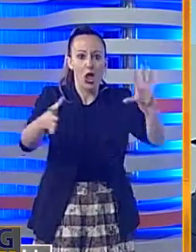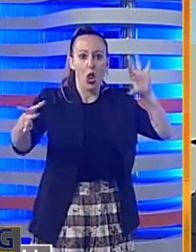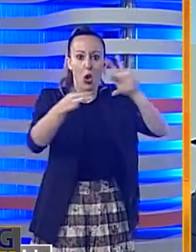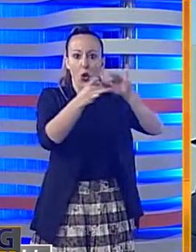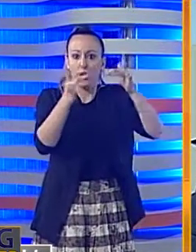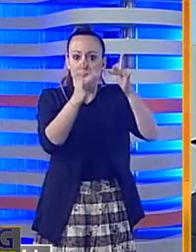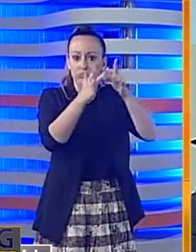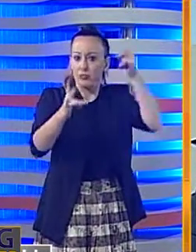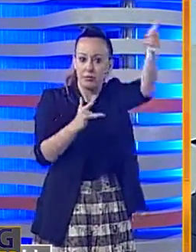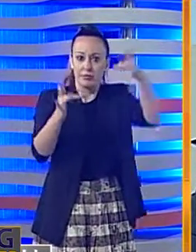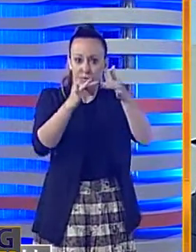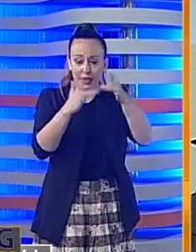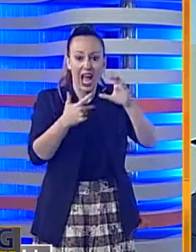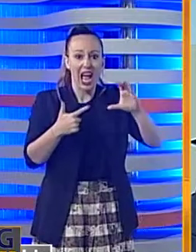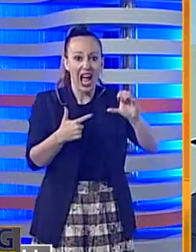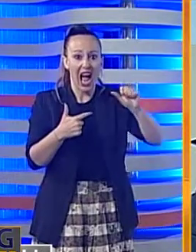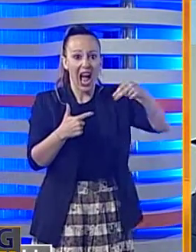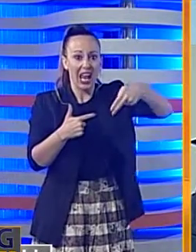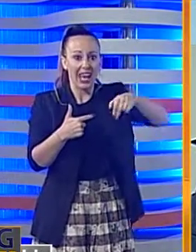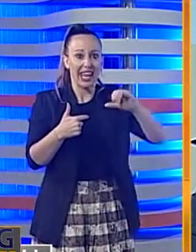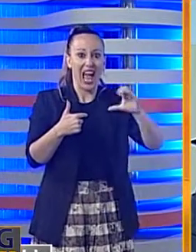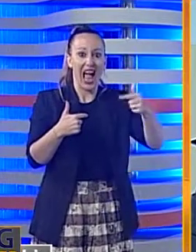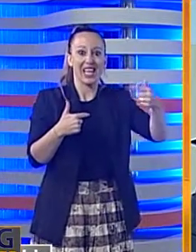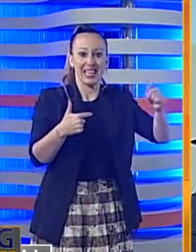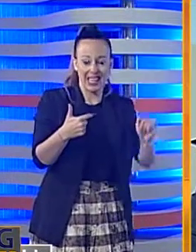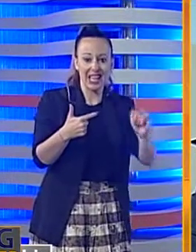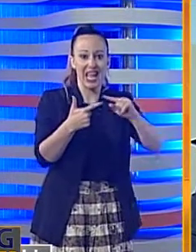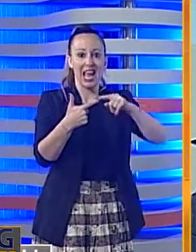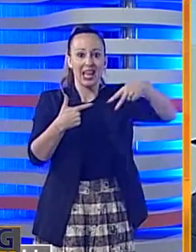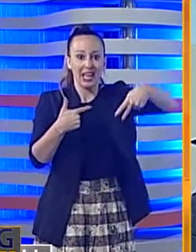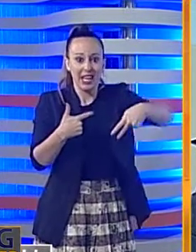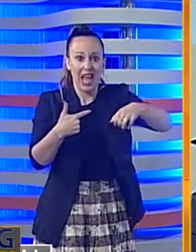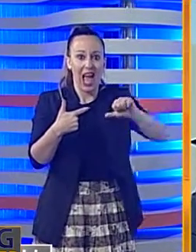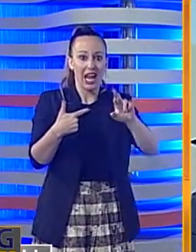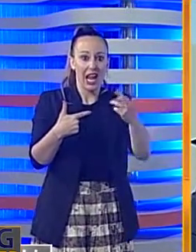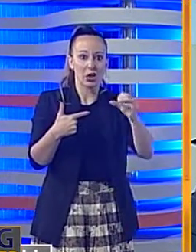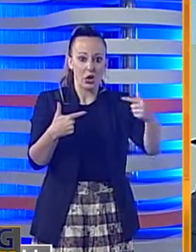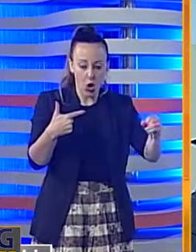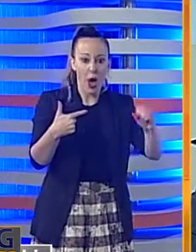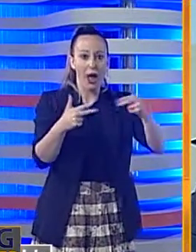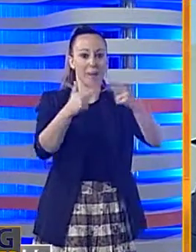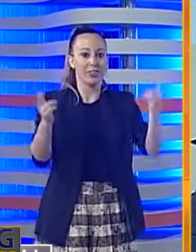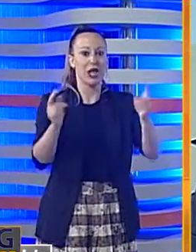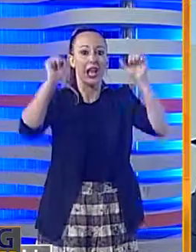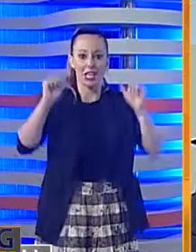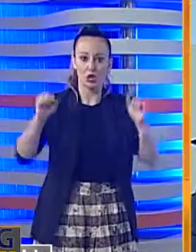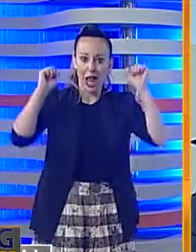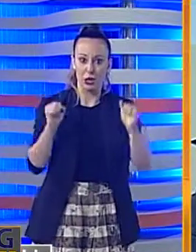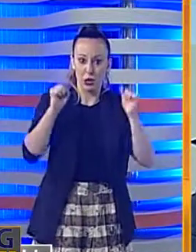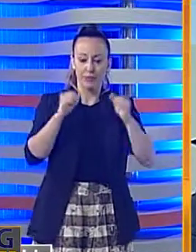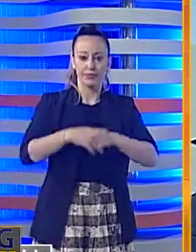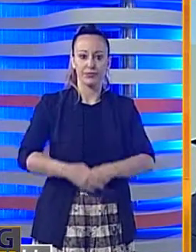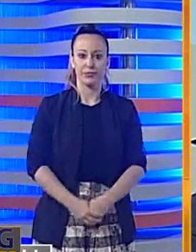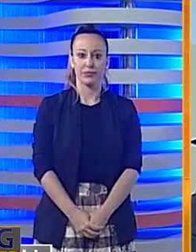accaduto sulla strada che collega Canicattì a Naro in provincia di Agrigente.